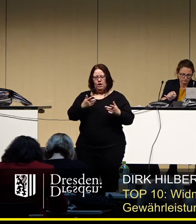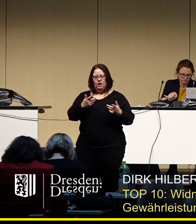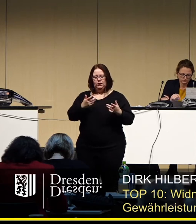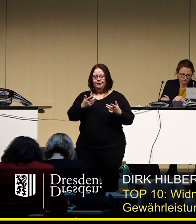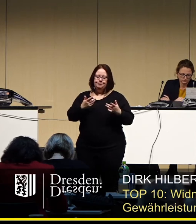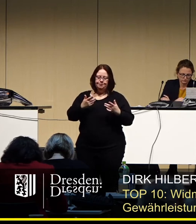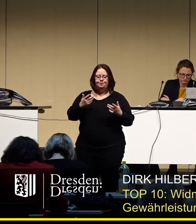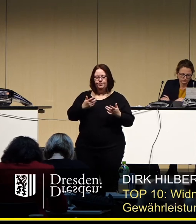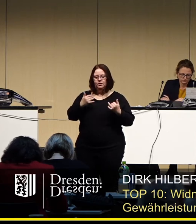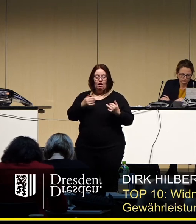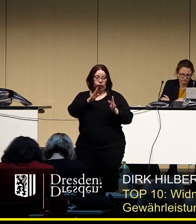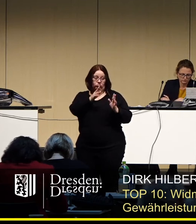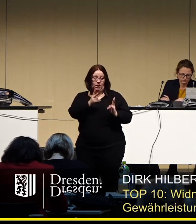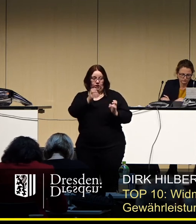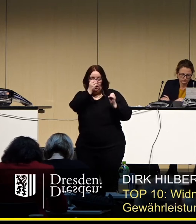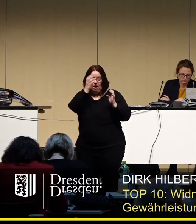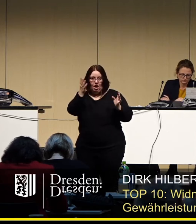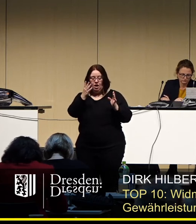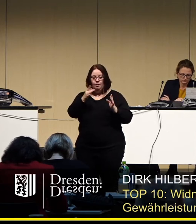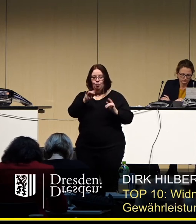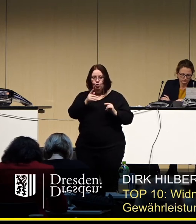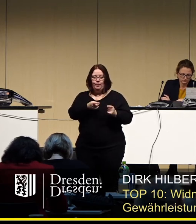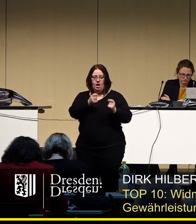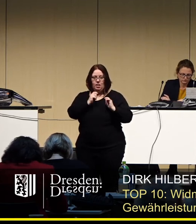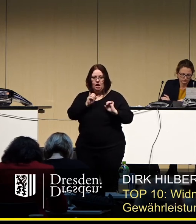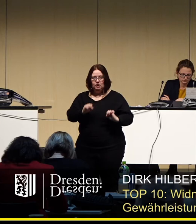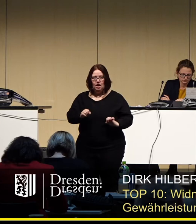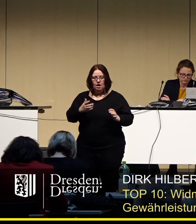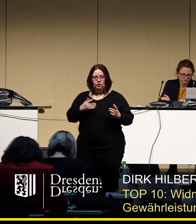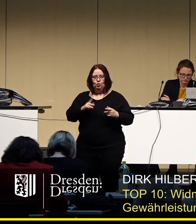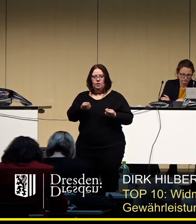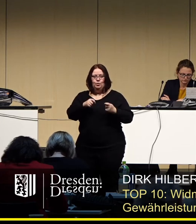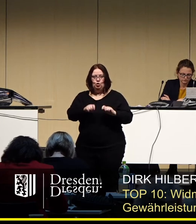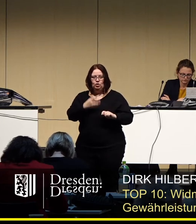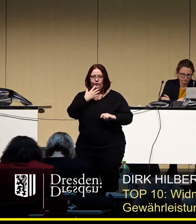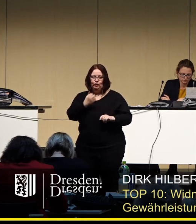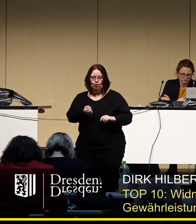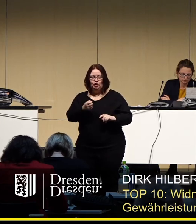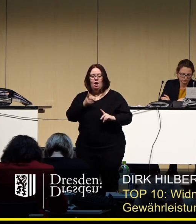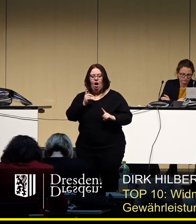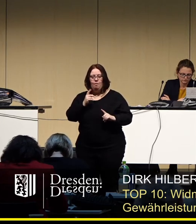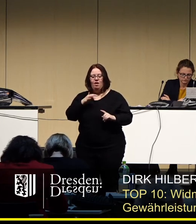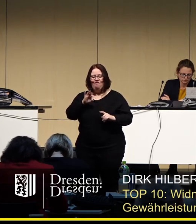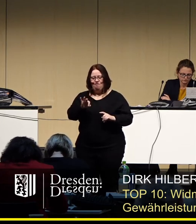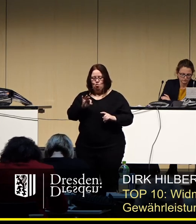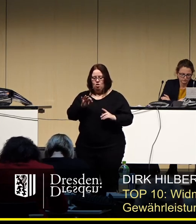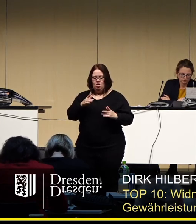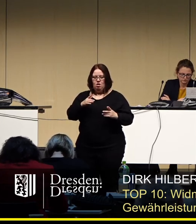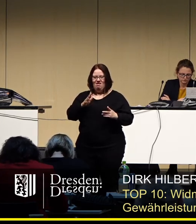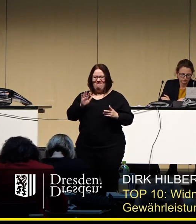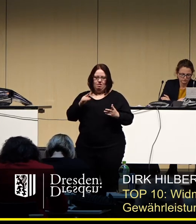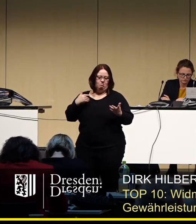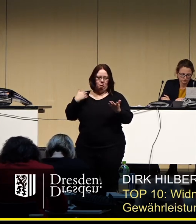ist es natürlich Ihr gutes Recht, entsprechende Anträge oder Beschlüsse zu fassen, aber von den bisherigen